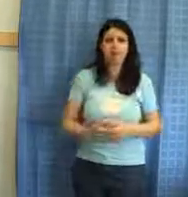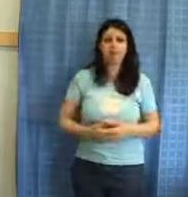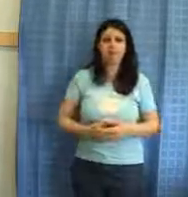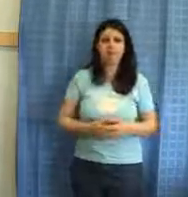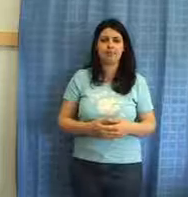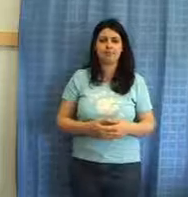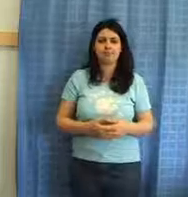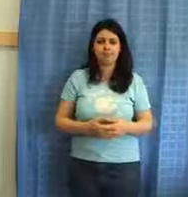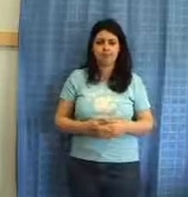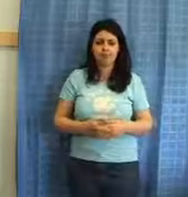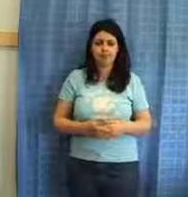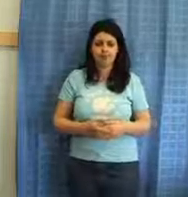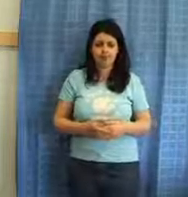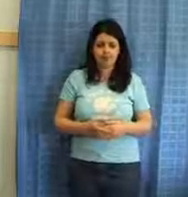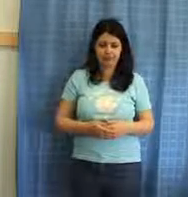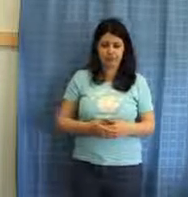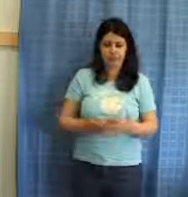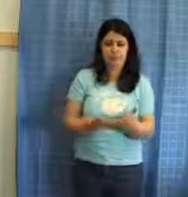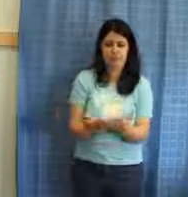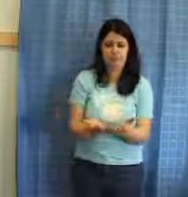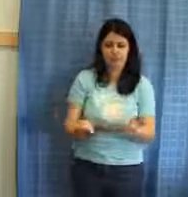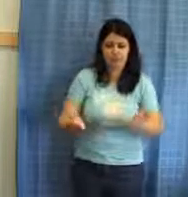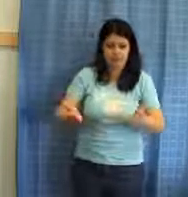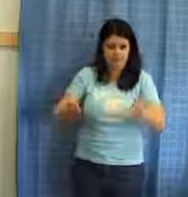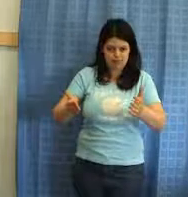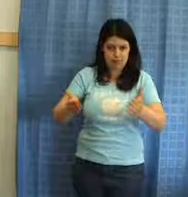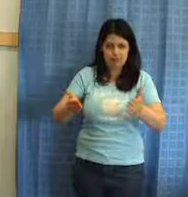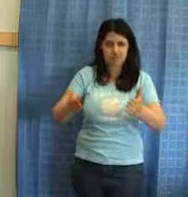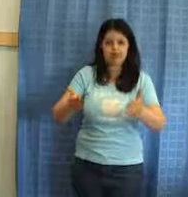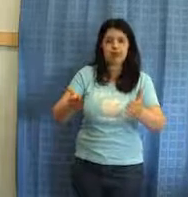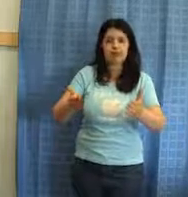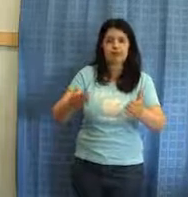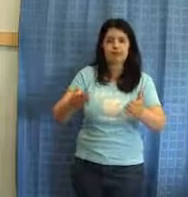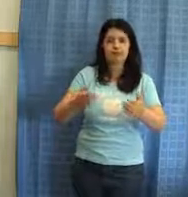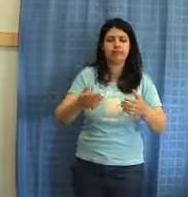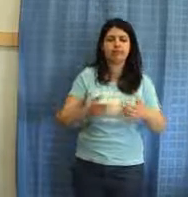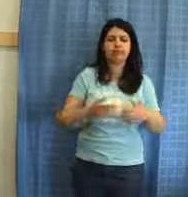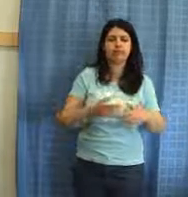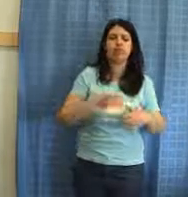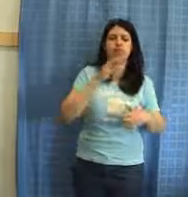In un tecane versare un litro d'acqua,